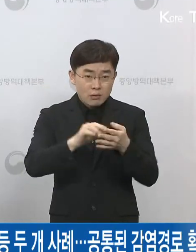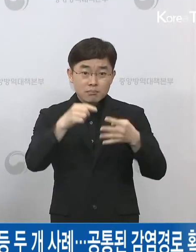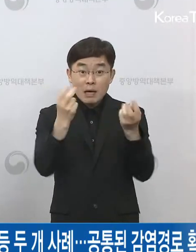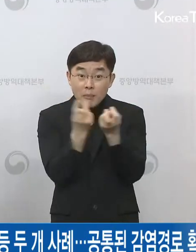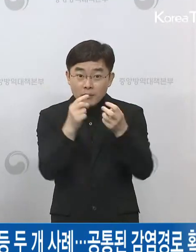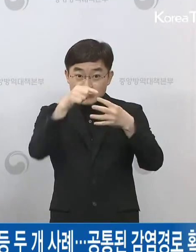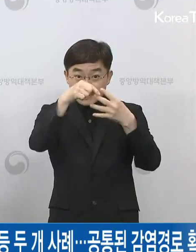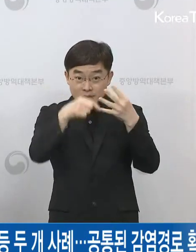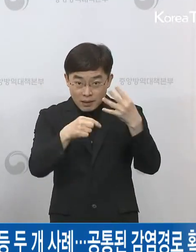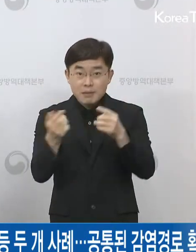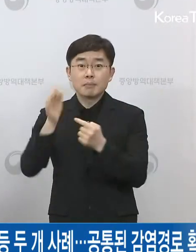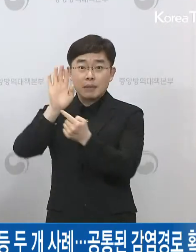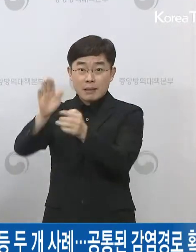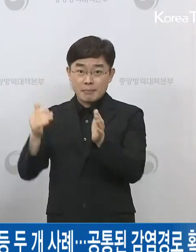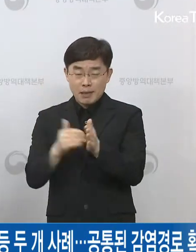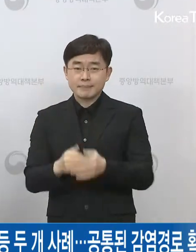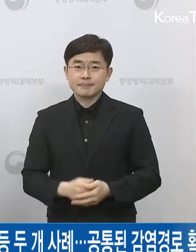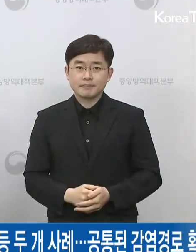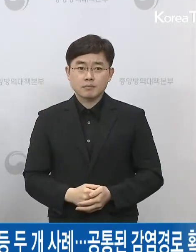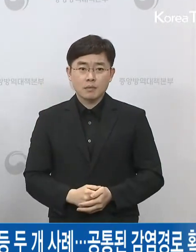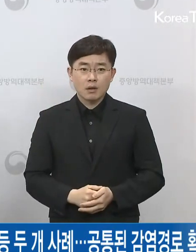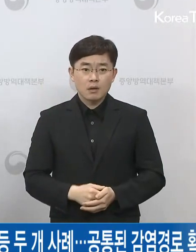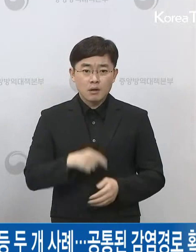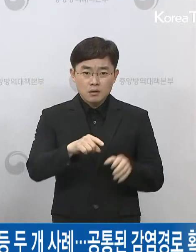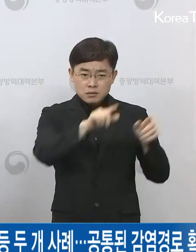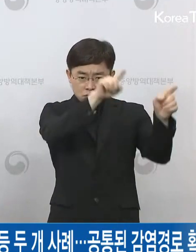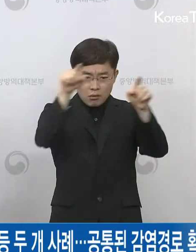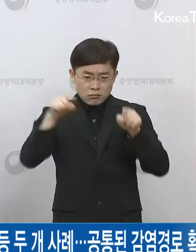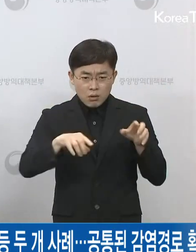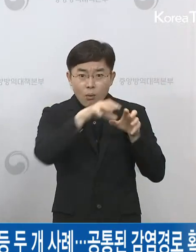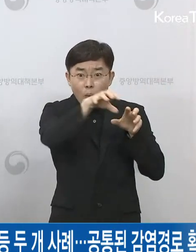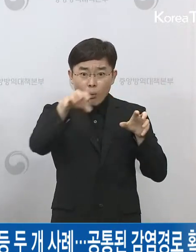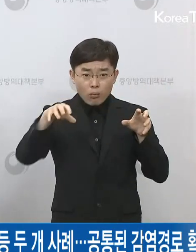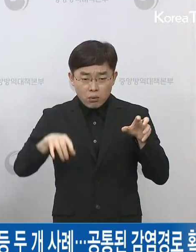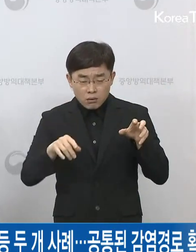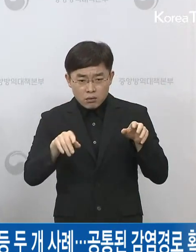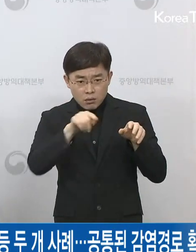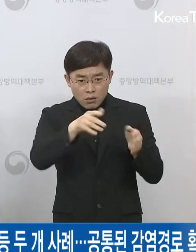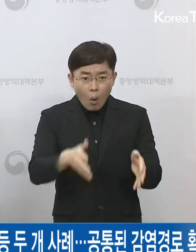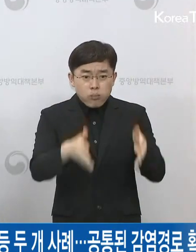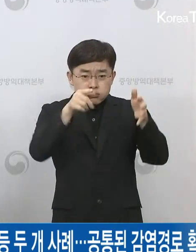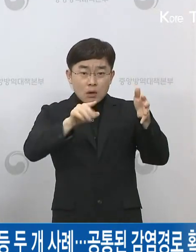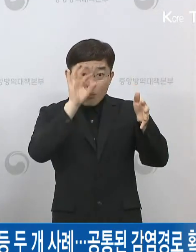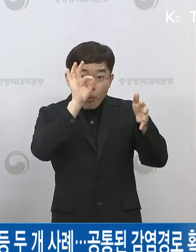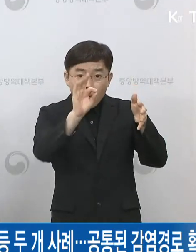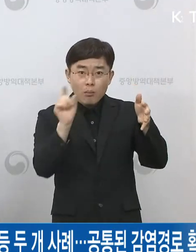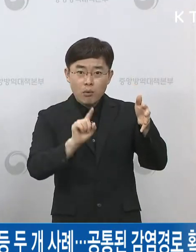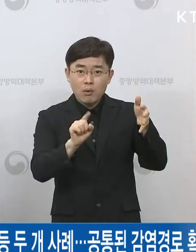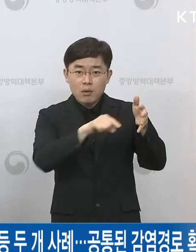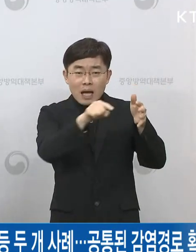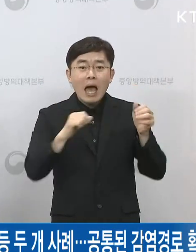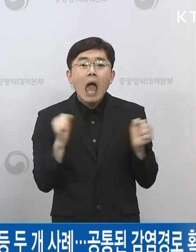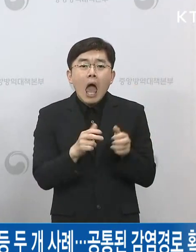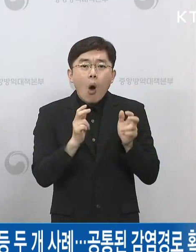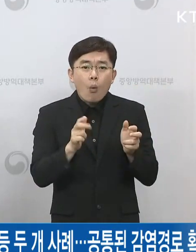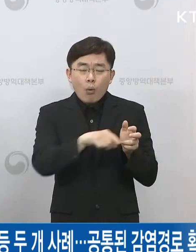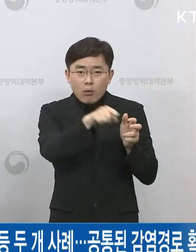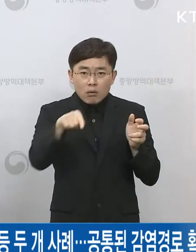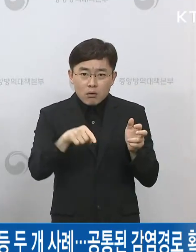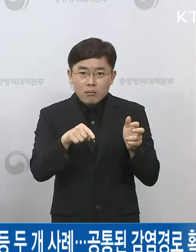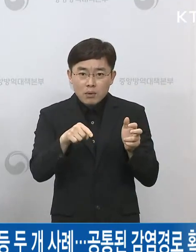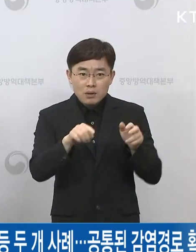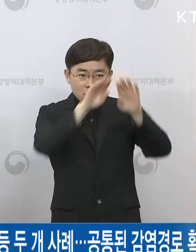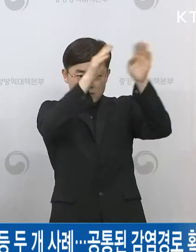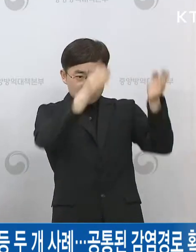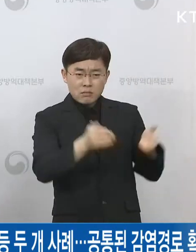중앙 냉난방식의 구조물이 적지 않은데 환기구 등을 통해서 층간 감염 가능성은 있는지